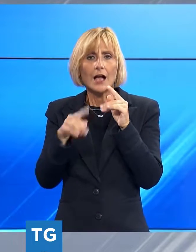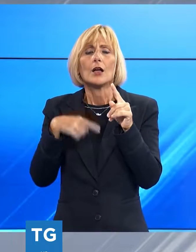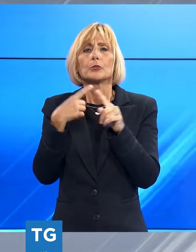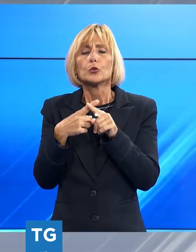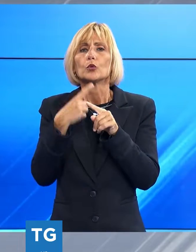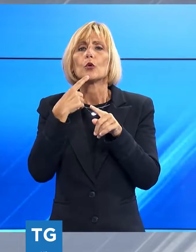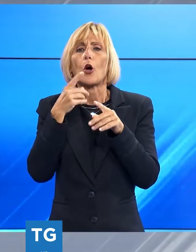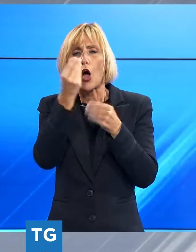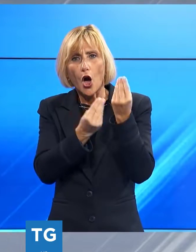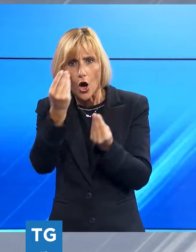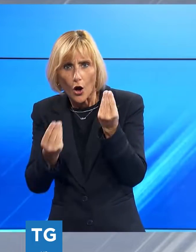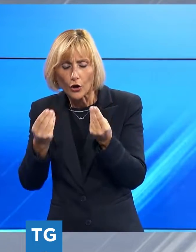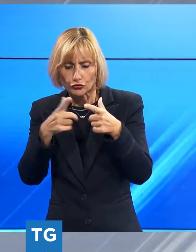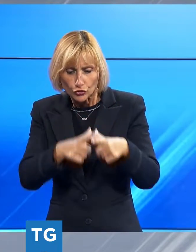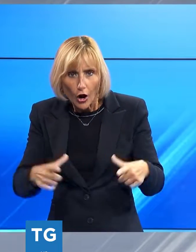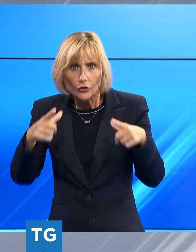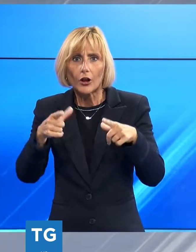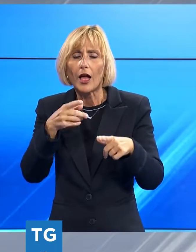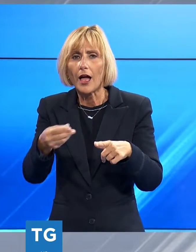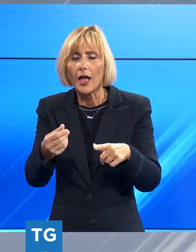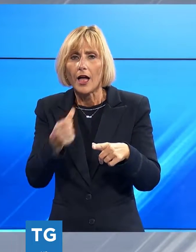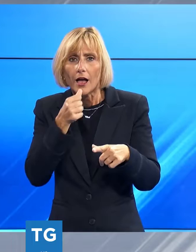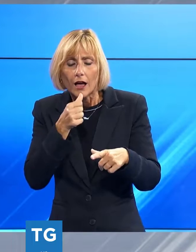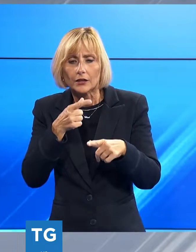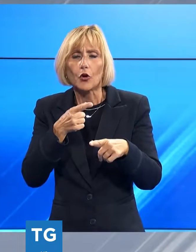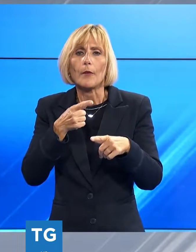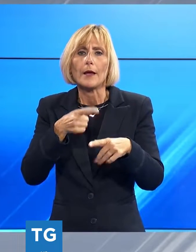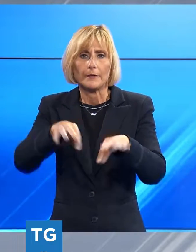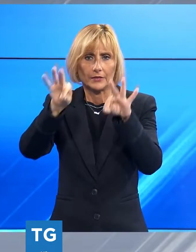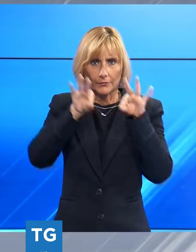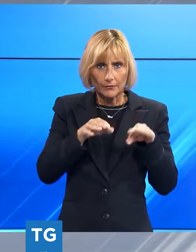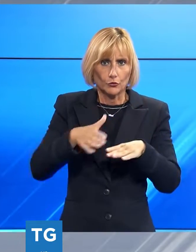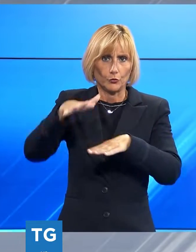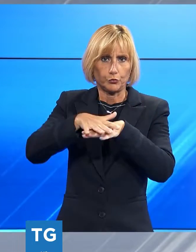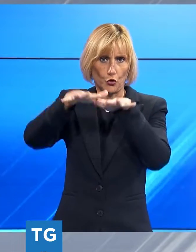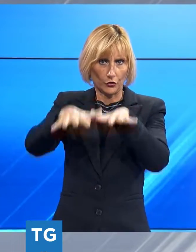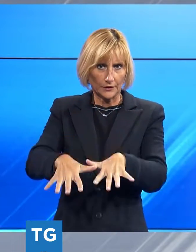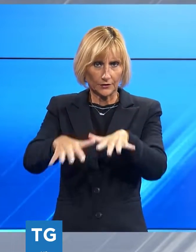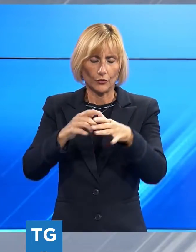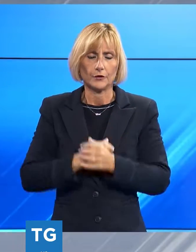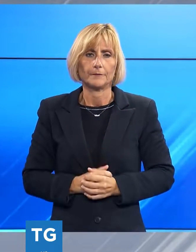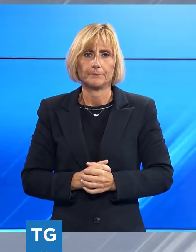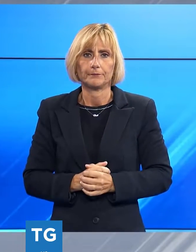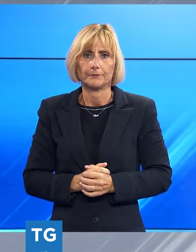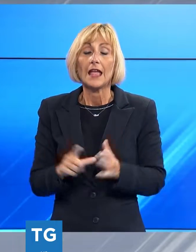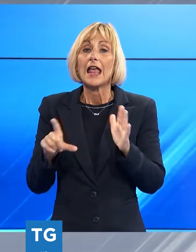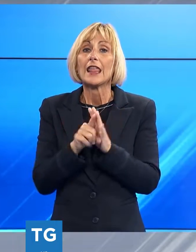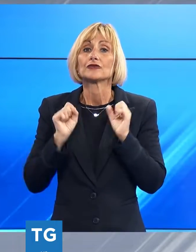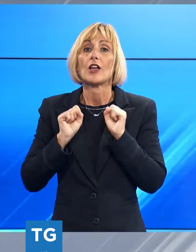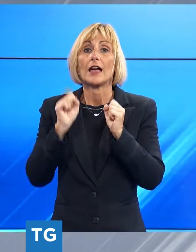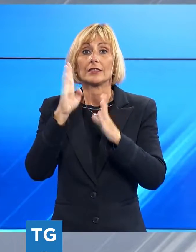pellettili come ciotole e abbeveratoi con teli di plastica. Legge antimafia, restiamo in